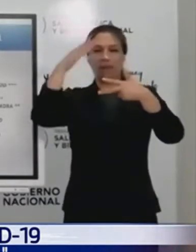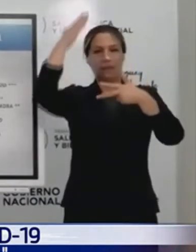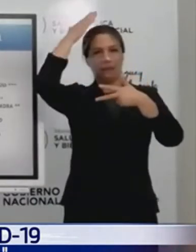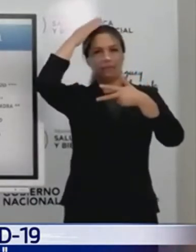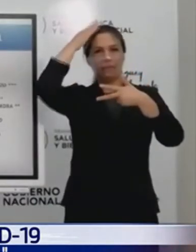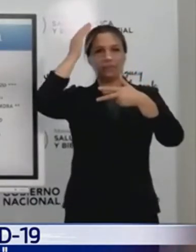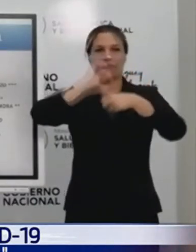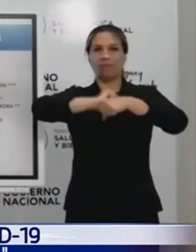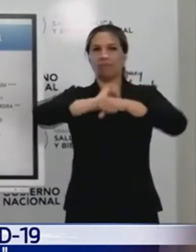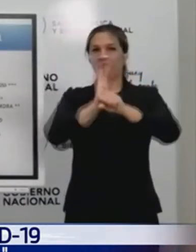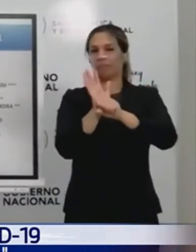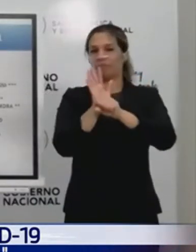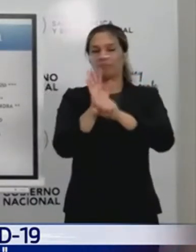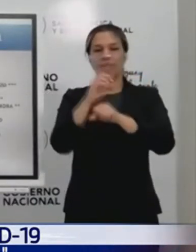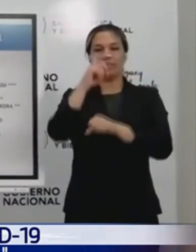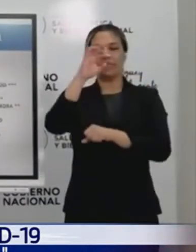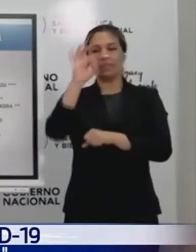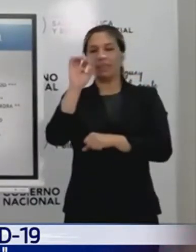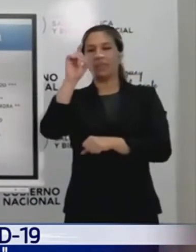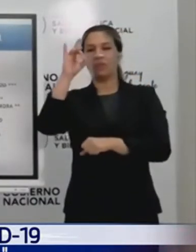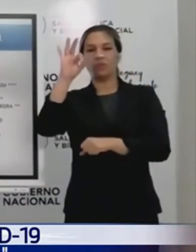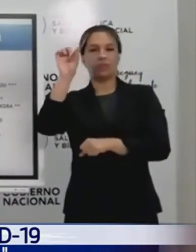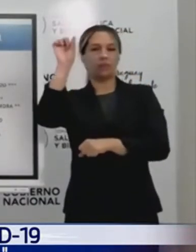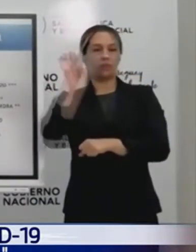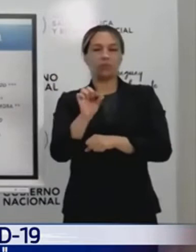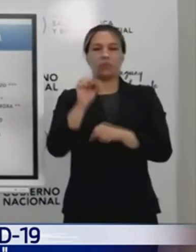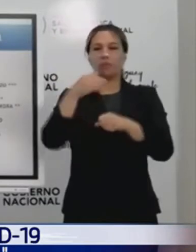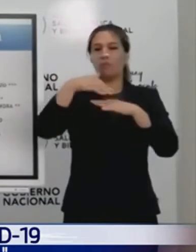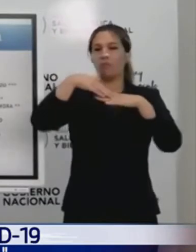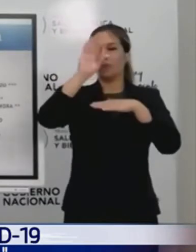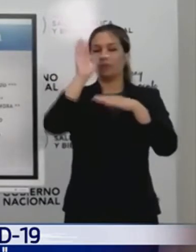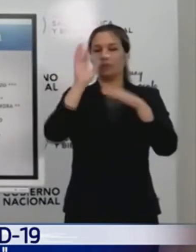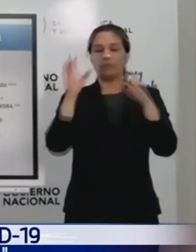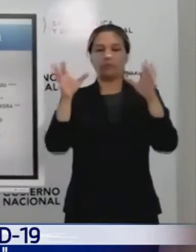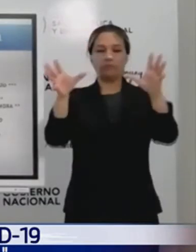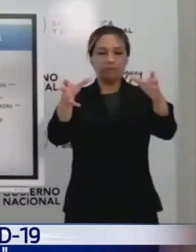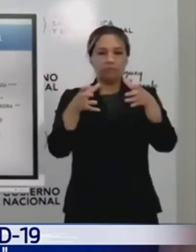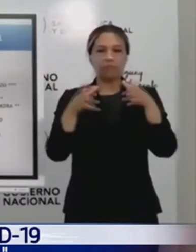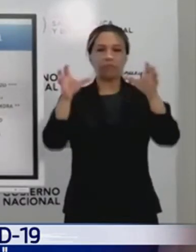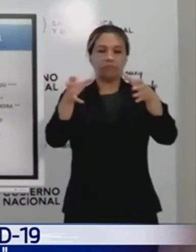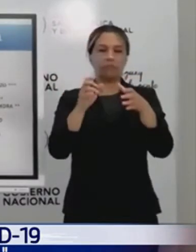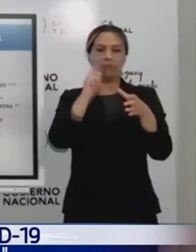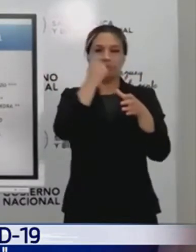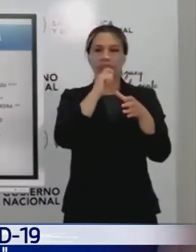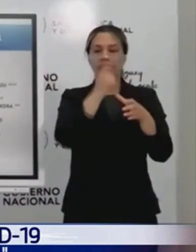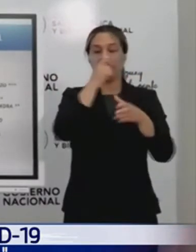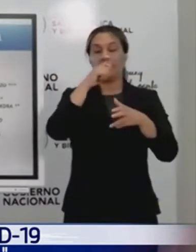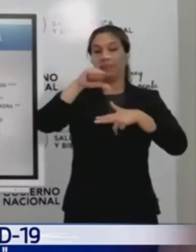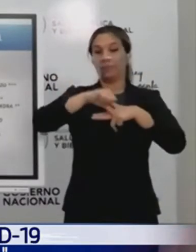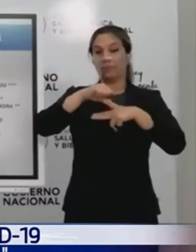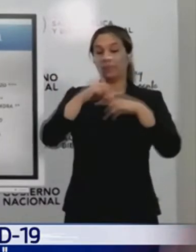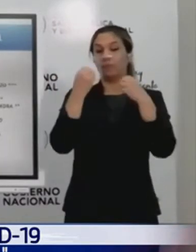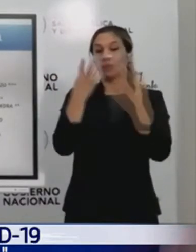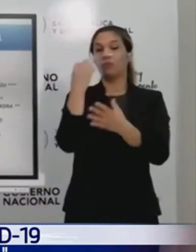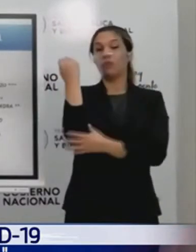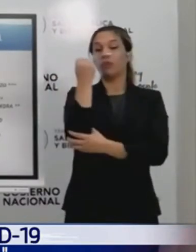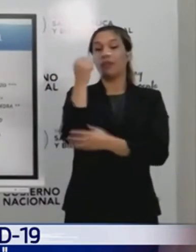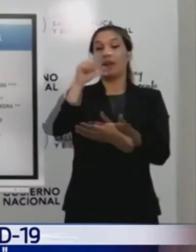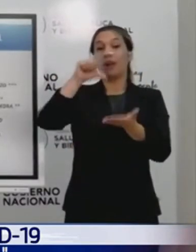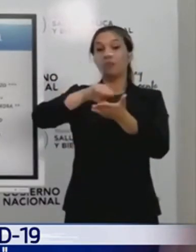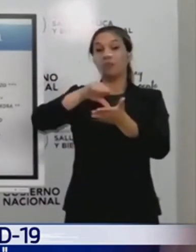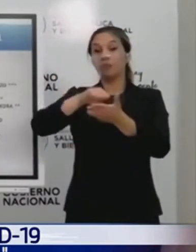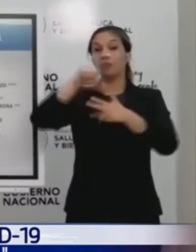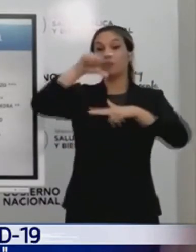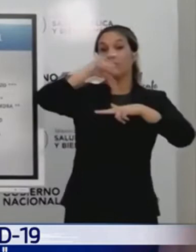prácticamente el 70, 80% del peso del crecimiento que tiene Central. Es muy importante destacar que cuando Asunción y